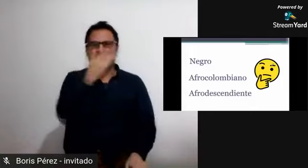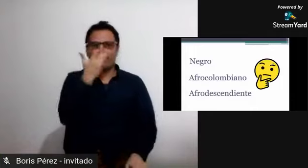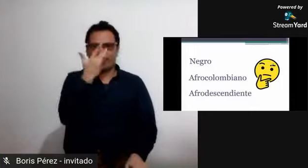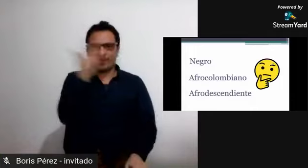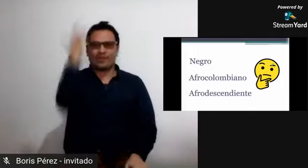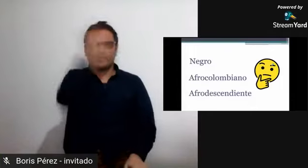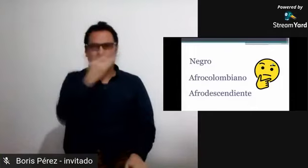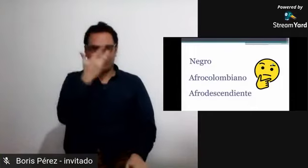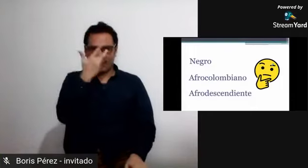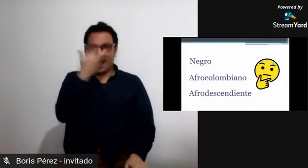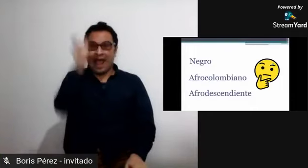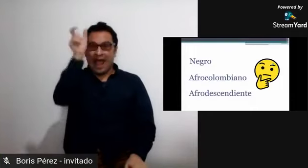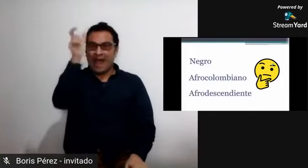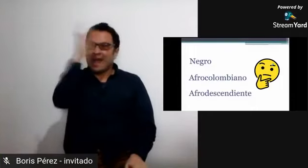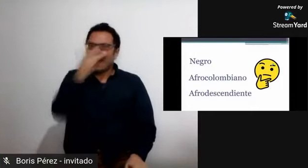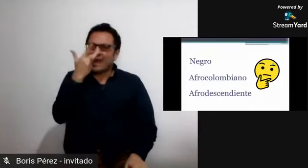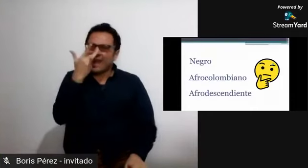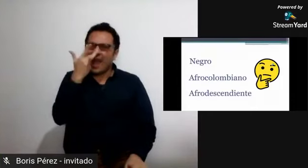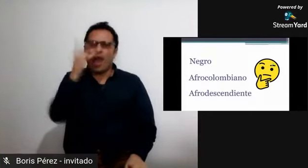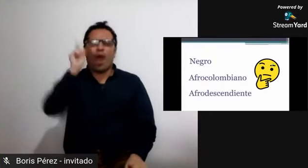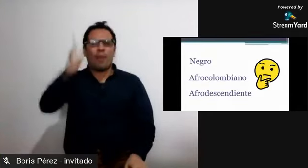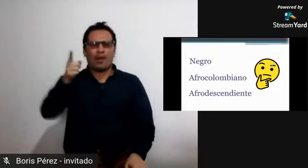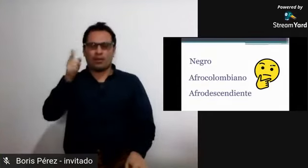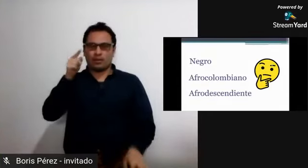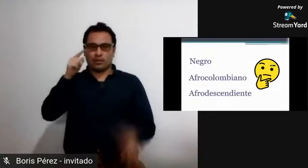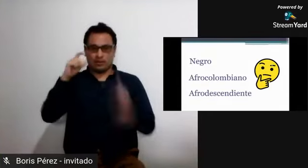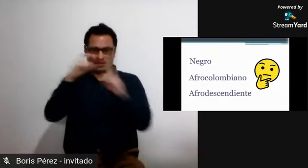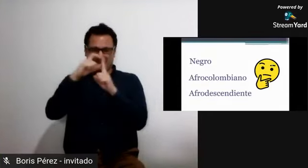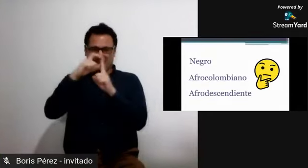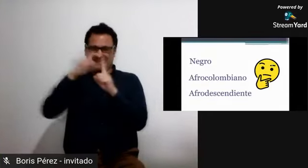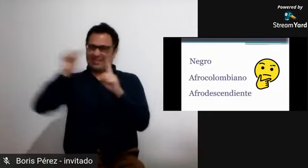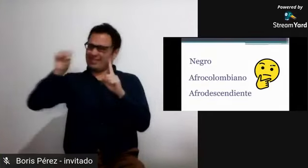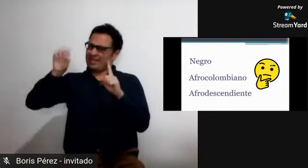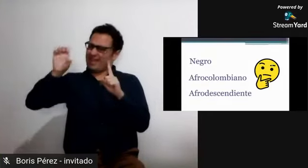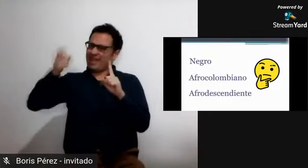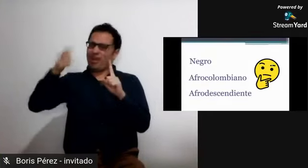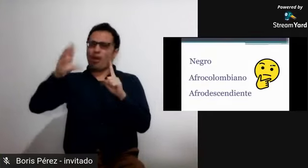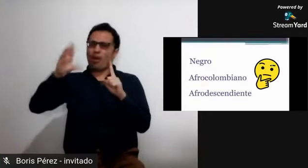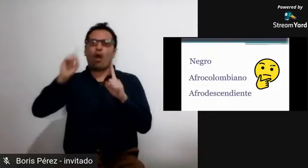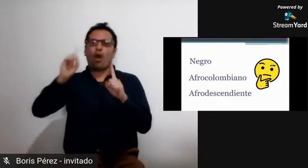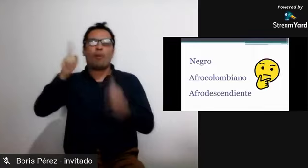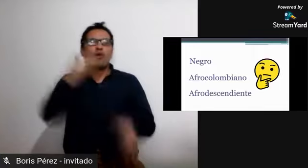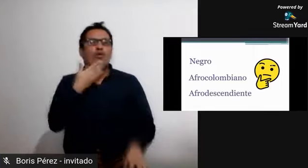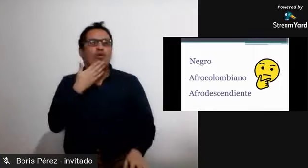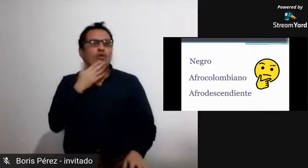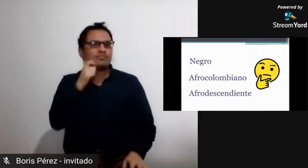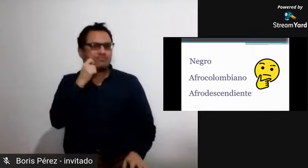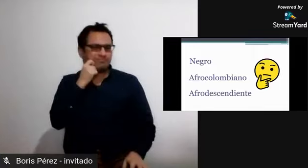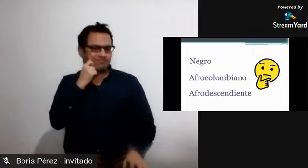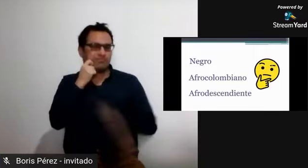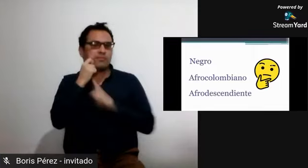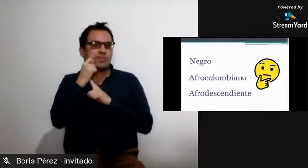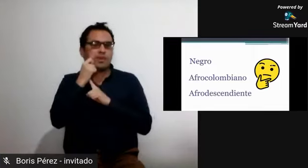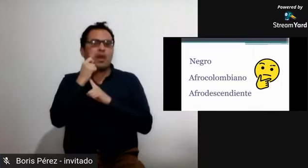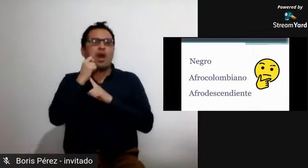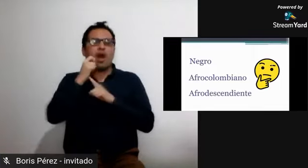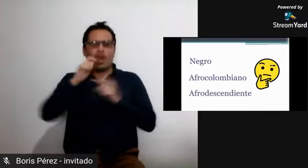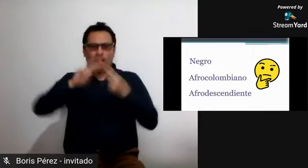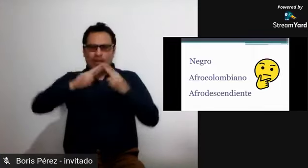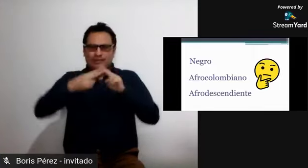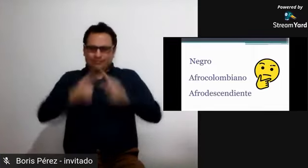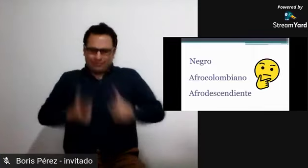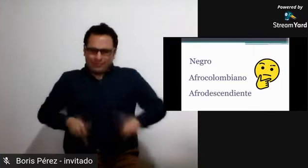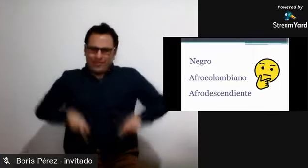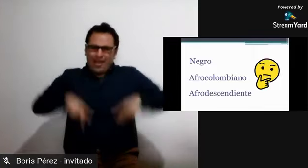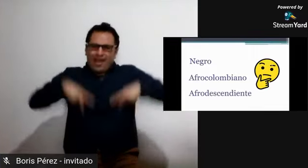hace muchos años atrás y la seña que nosotros utilizamos para hablar de este concepto es ésta ya que